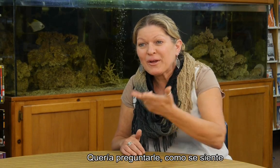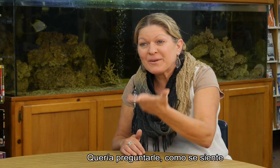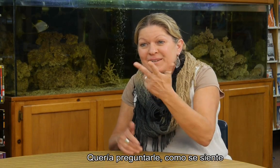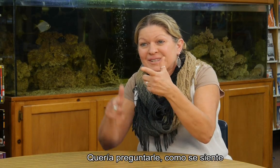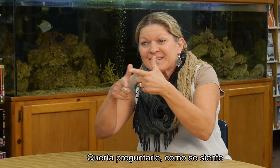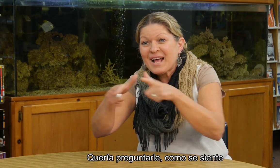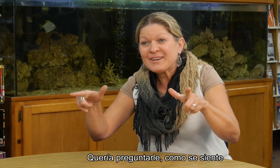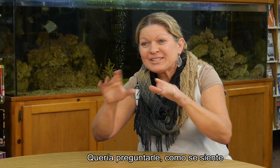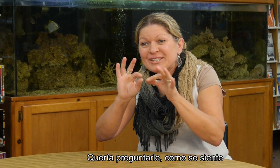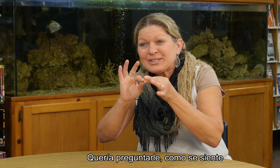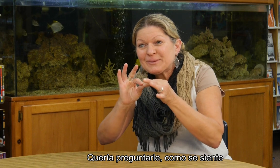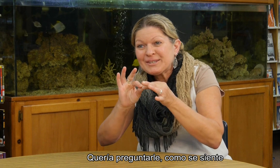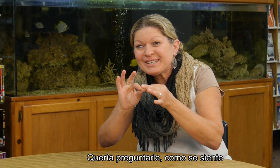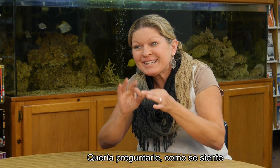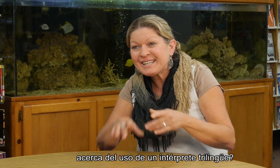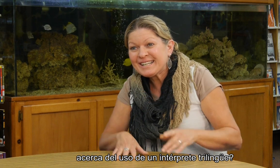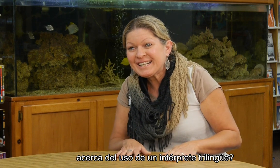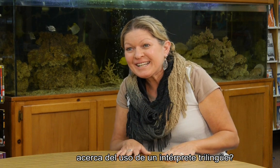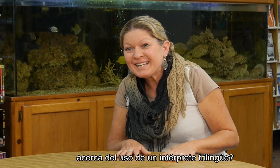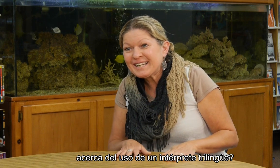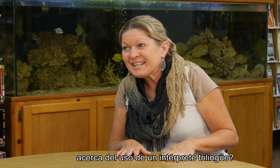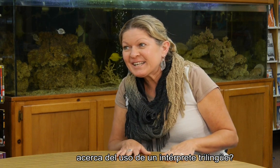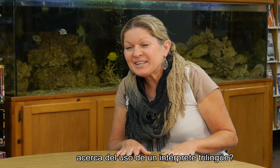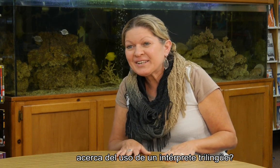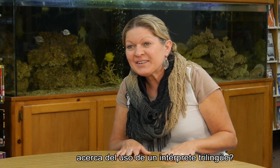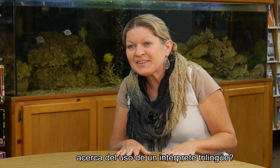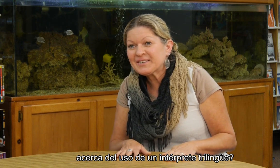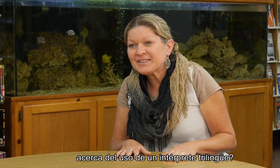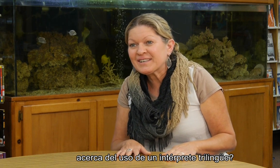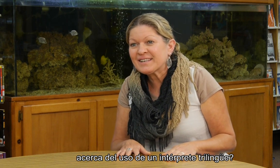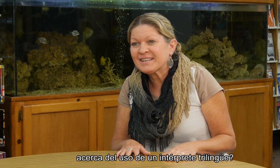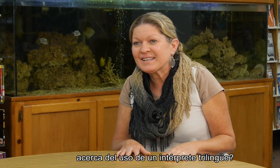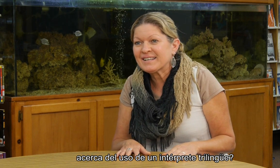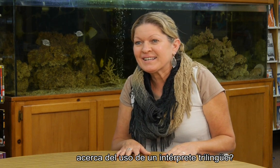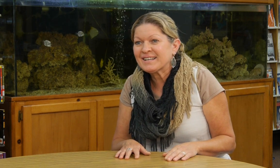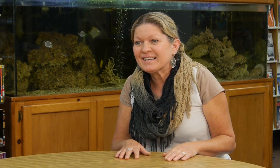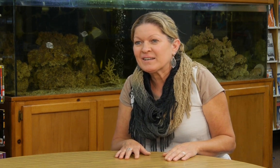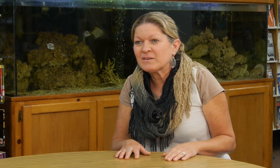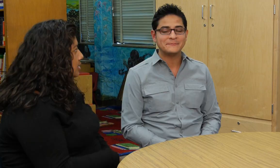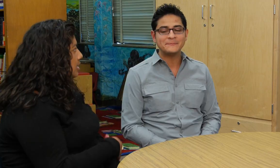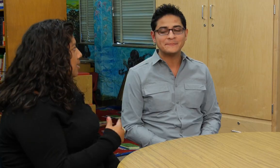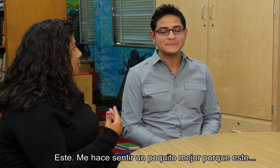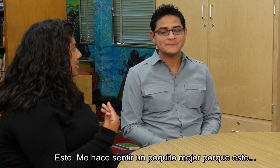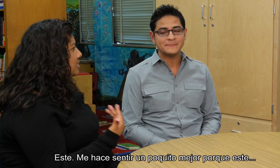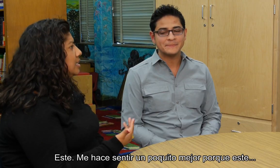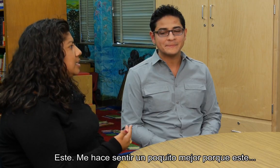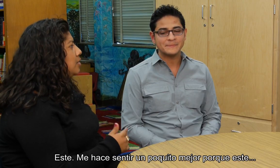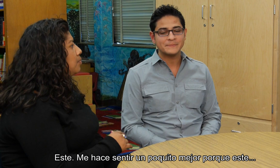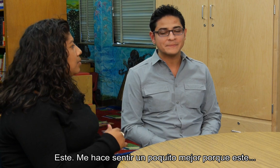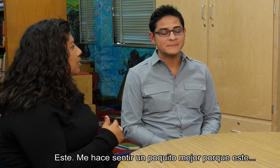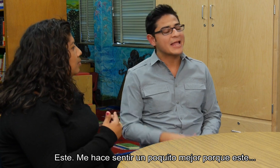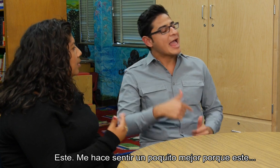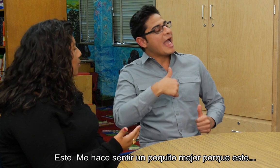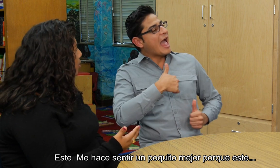Quería preguntarle, ¿cómo se siente acerca del uso de un intérprete trilingüe? Este, me hace sentir un poquito mejor